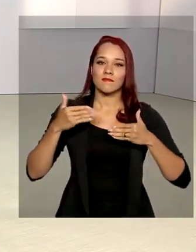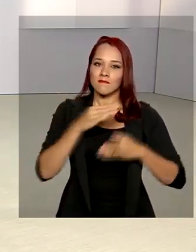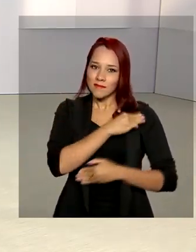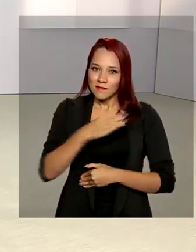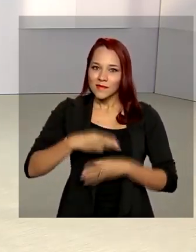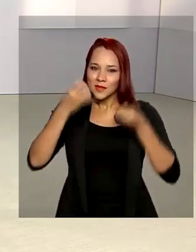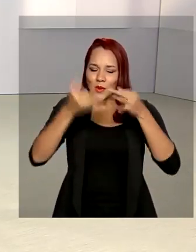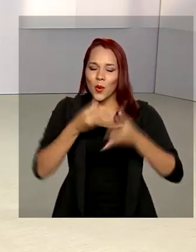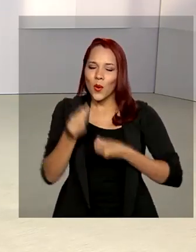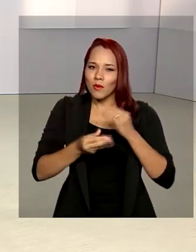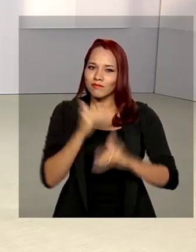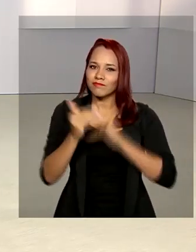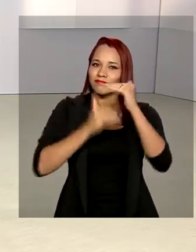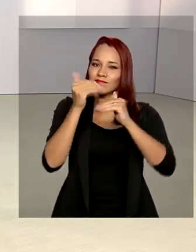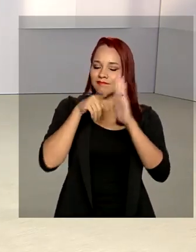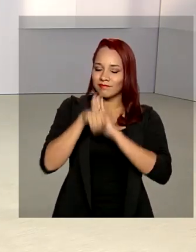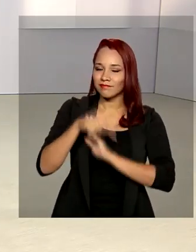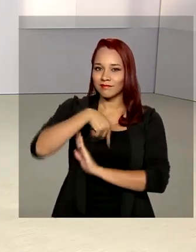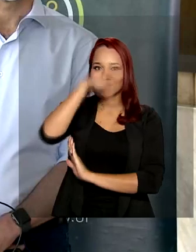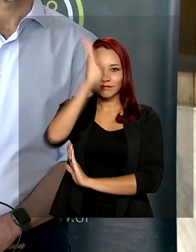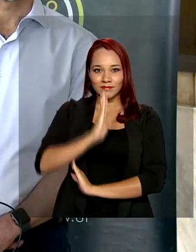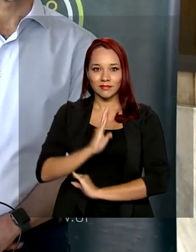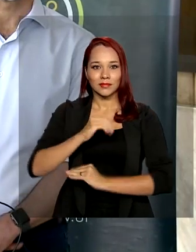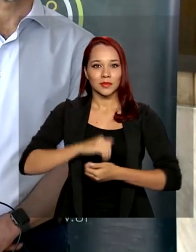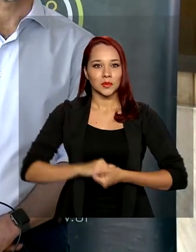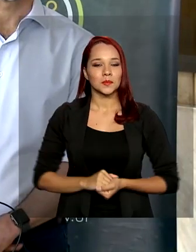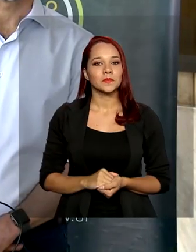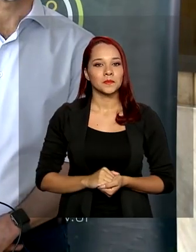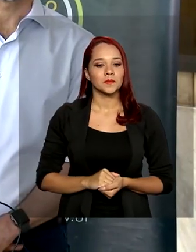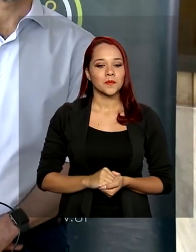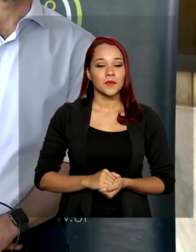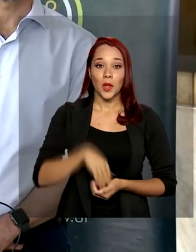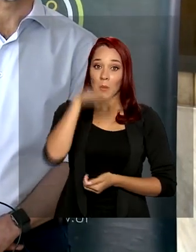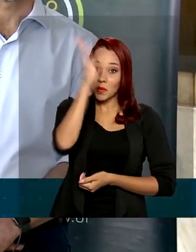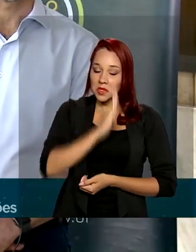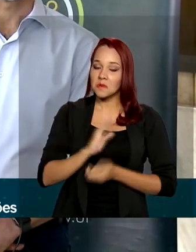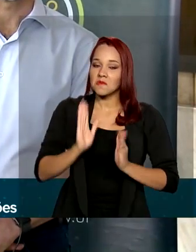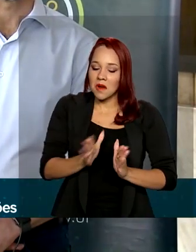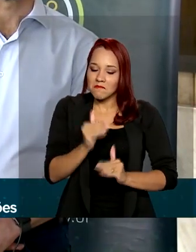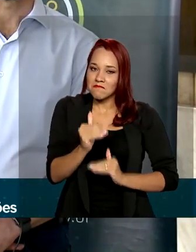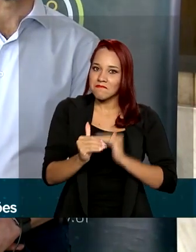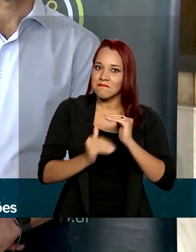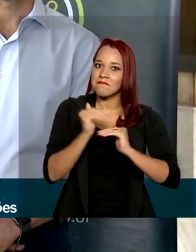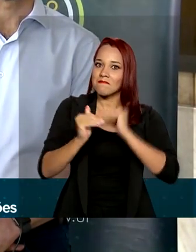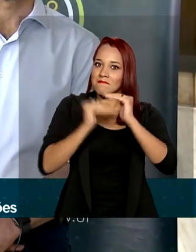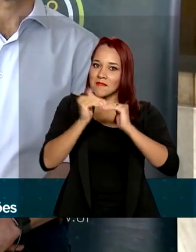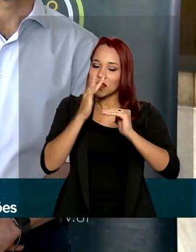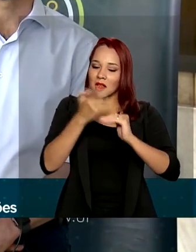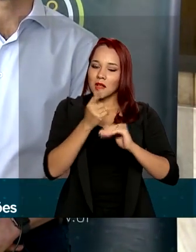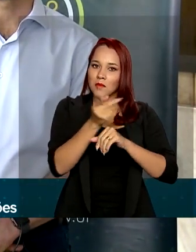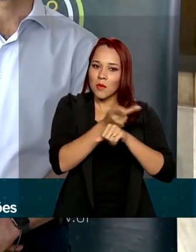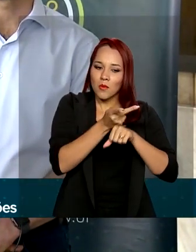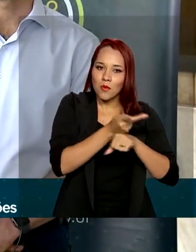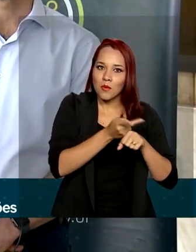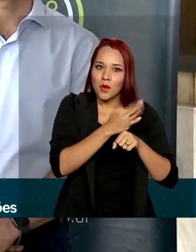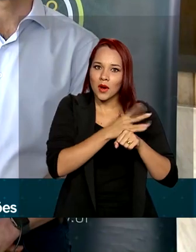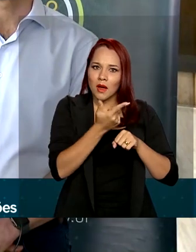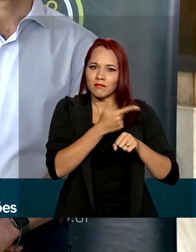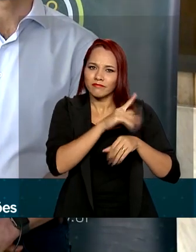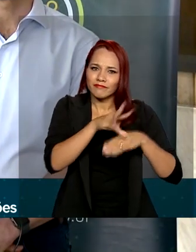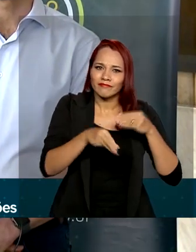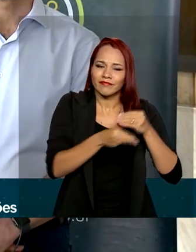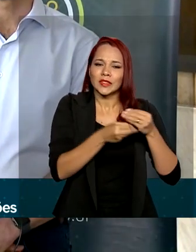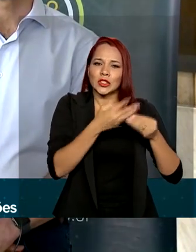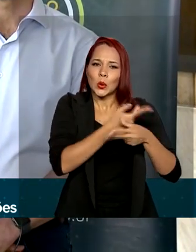avanço das pesquisas no Brasil. O Brasil está bem avançado nas soluções, tanto na busca de reposicionamento de drogas,